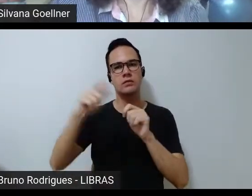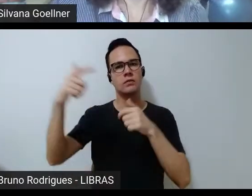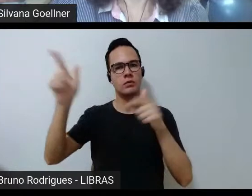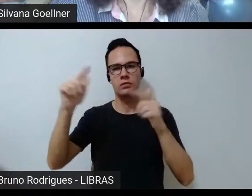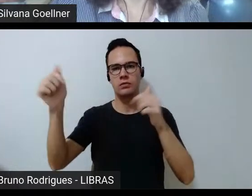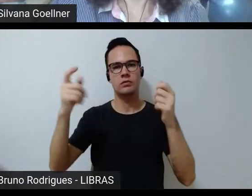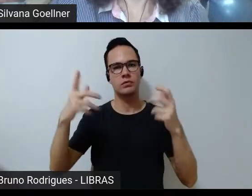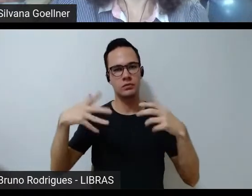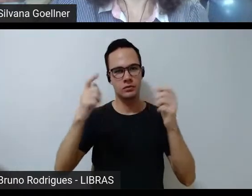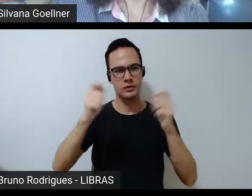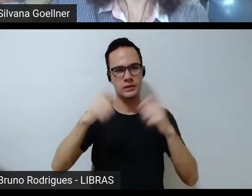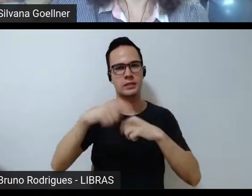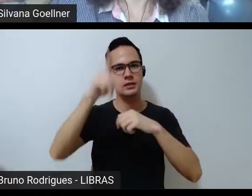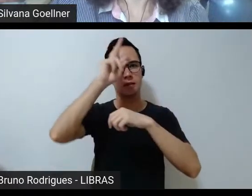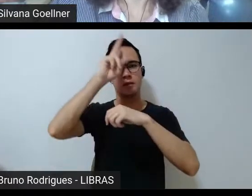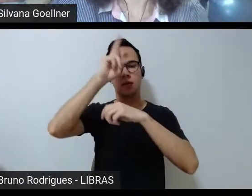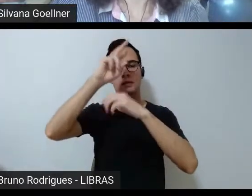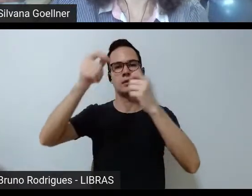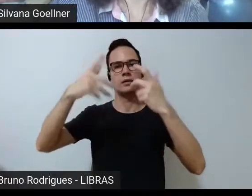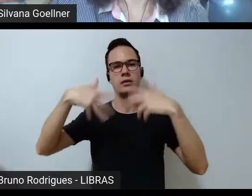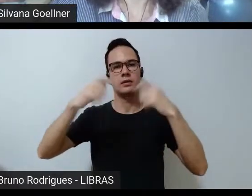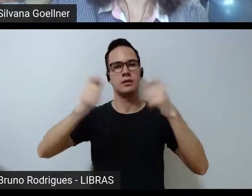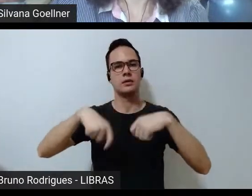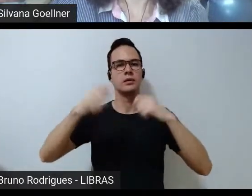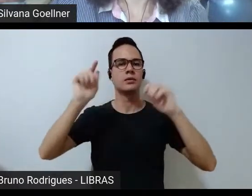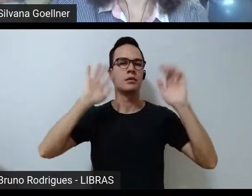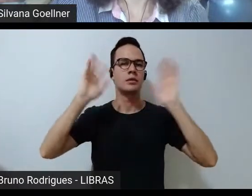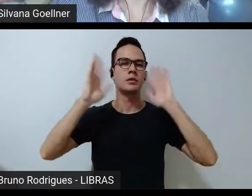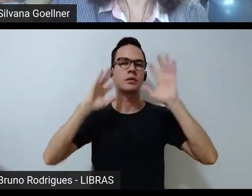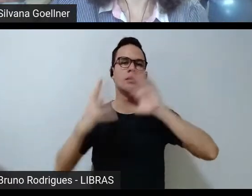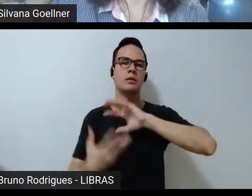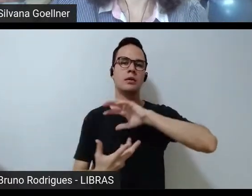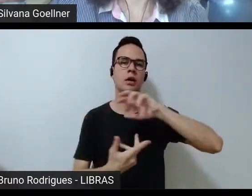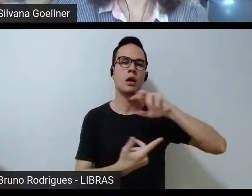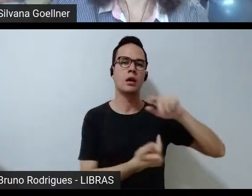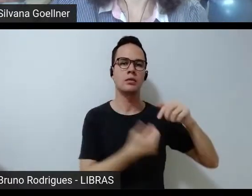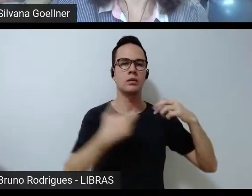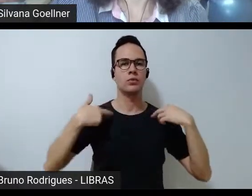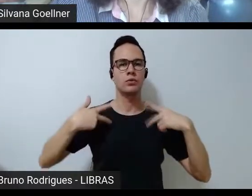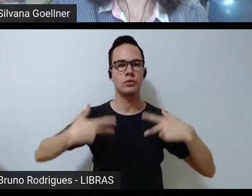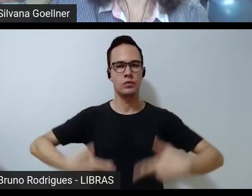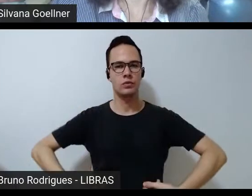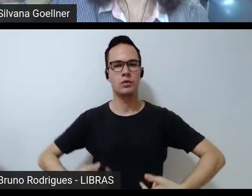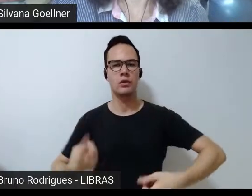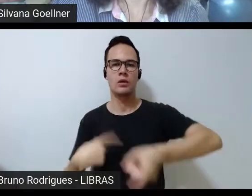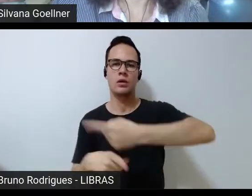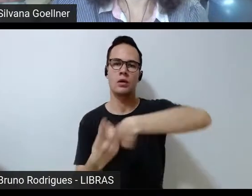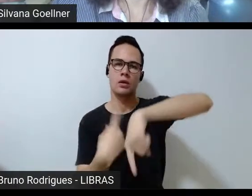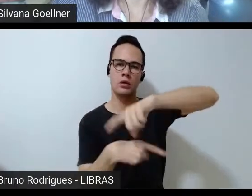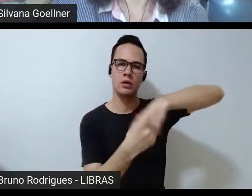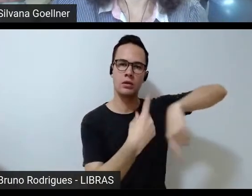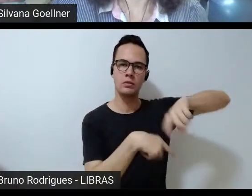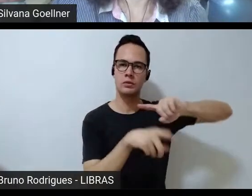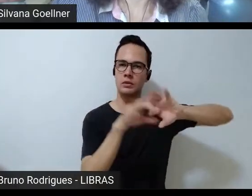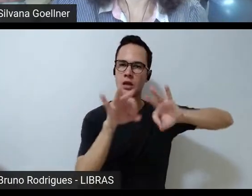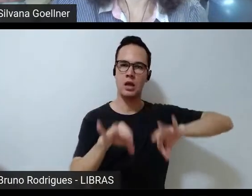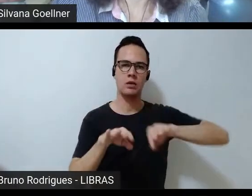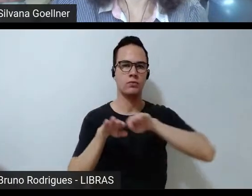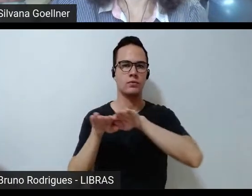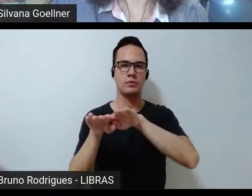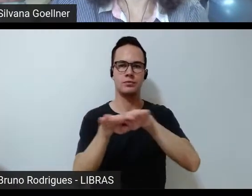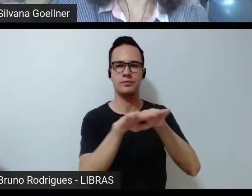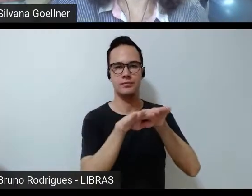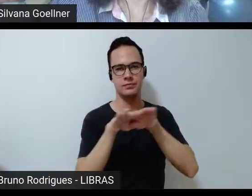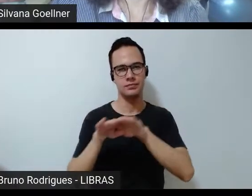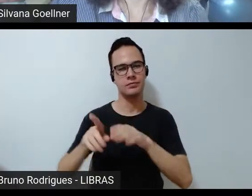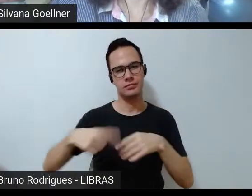virem, outras histórias virem para a gente pensar o mundo de uma forma mais humana, democrática, de fato, igual para todo mundo. É